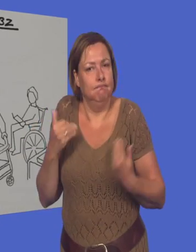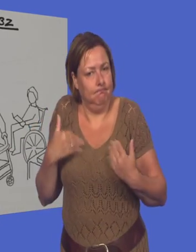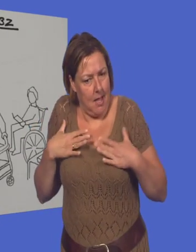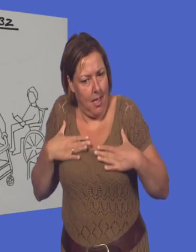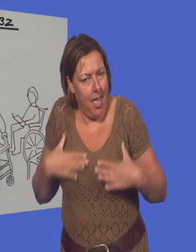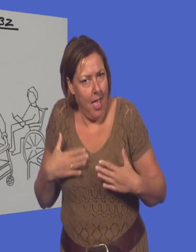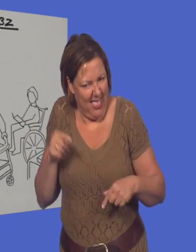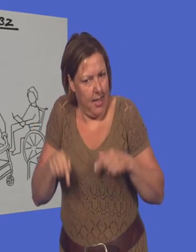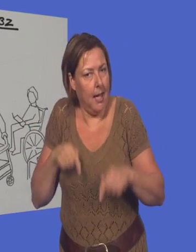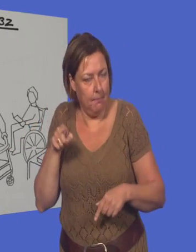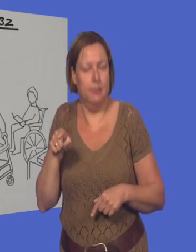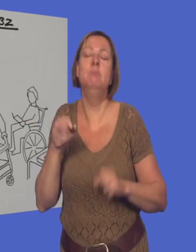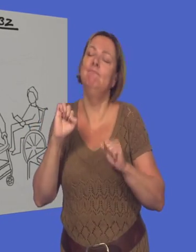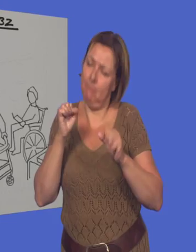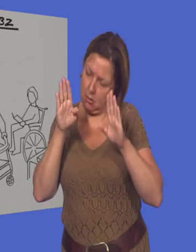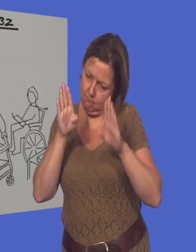recht op een plek in een zorginstelling.